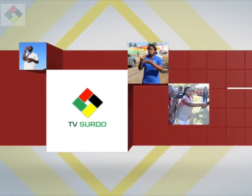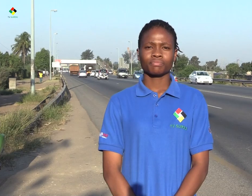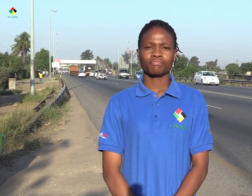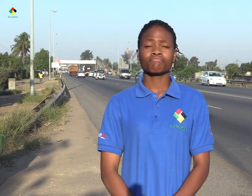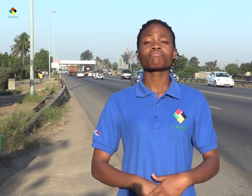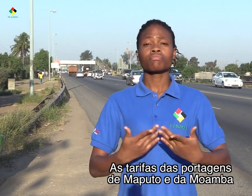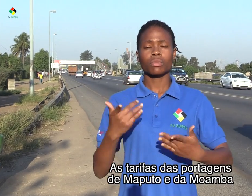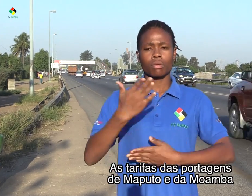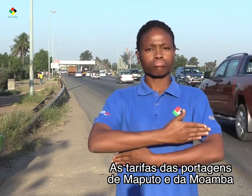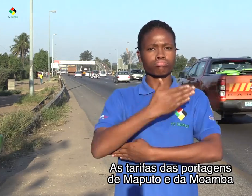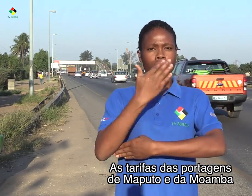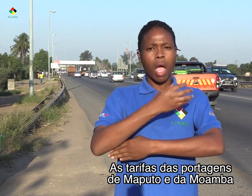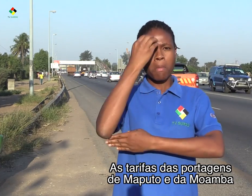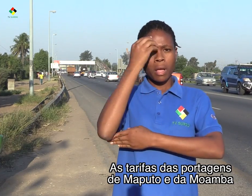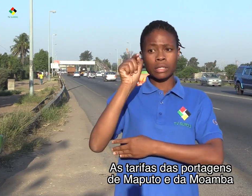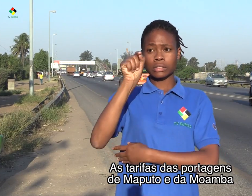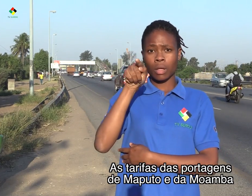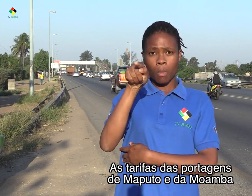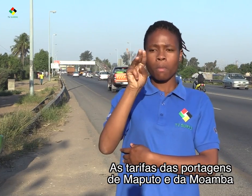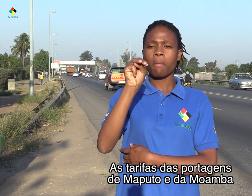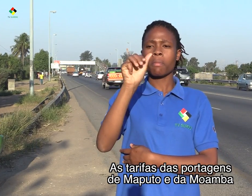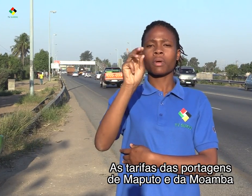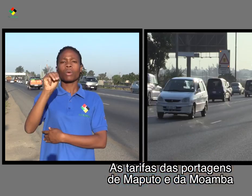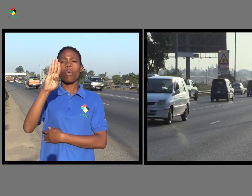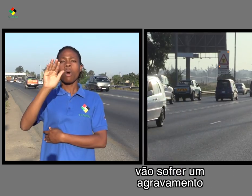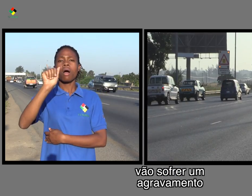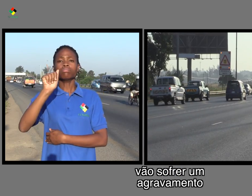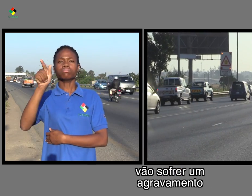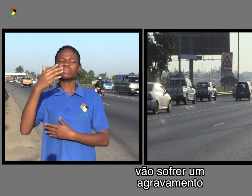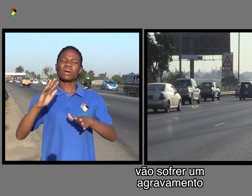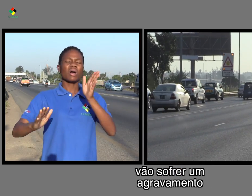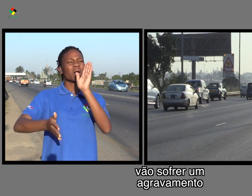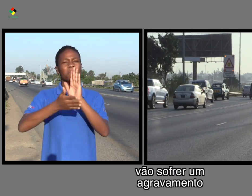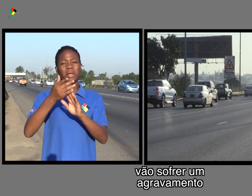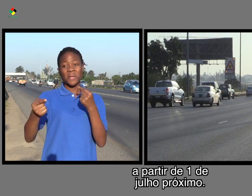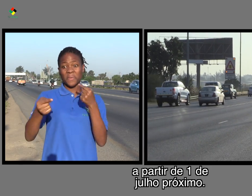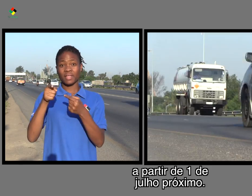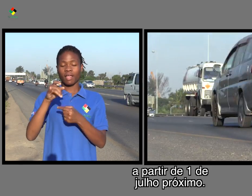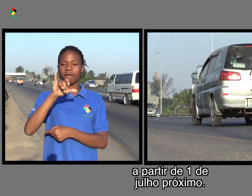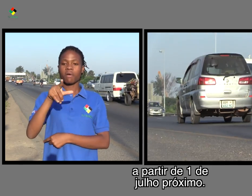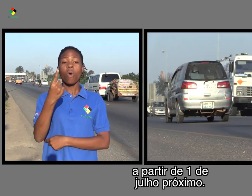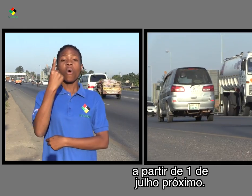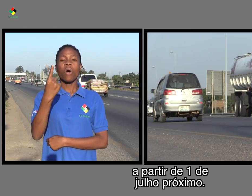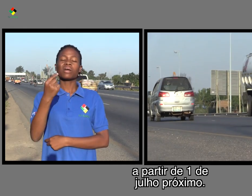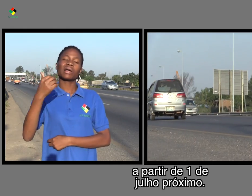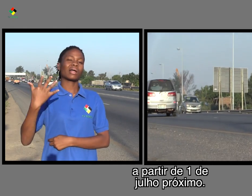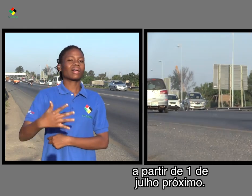As tarifas das portagens de Maputo e da Muamba vão sofrer um agravamento a partir de 1 de julho próximo.